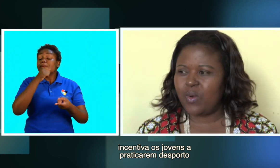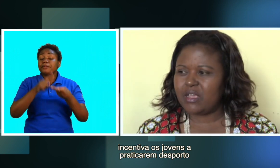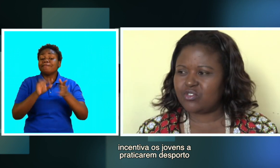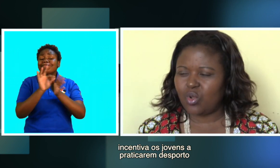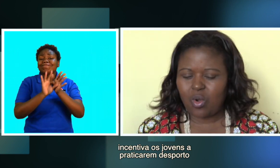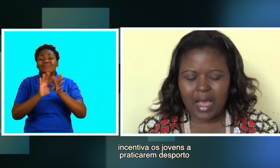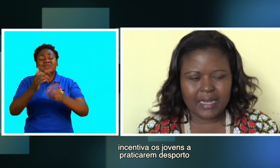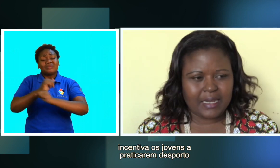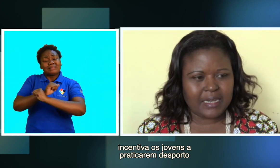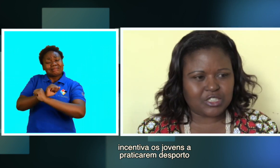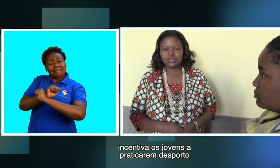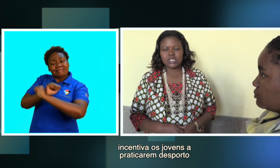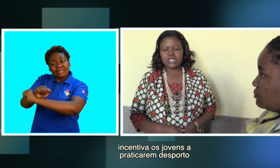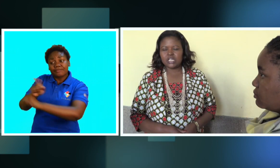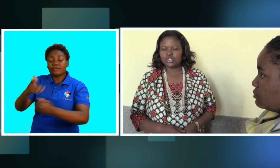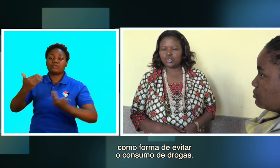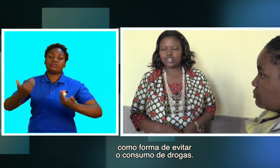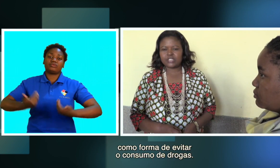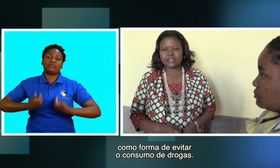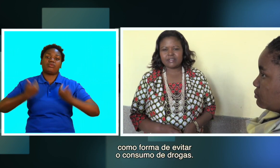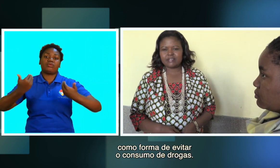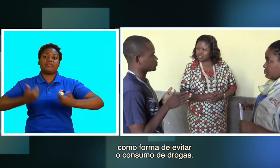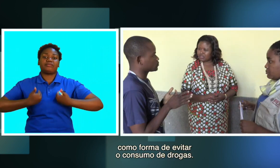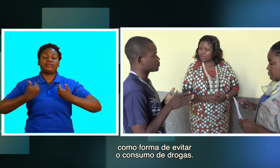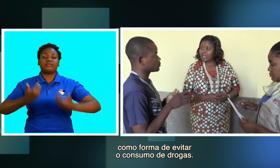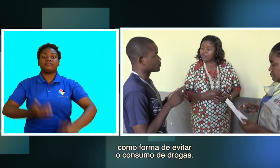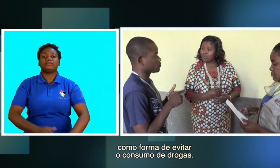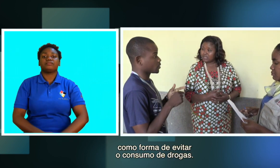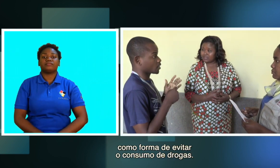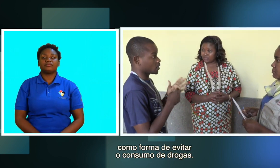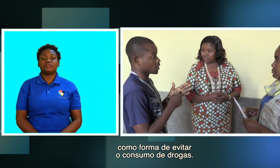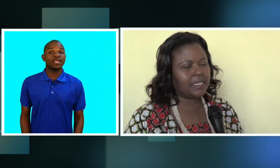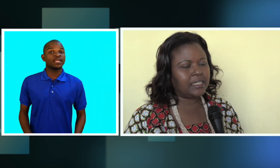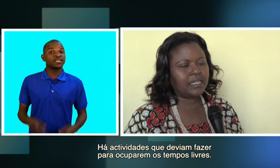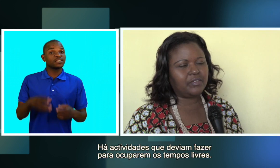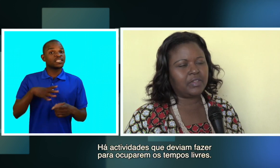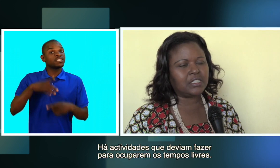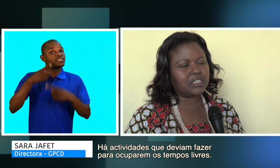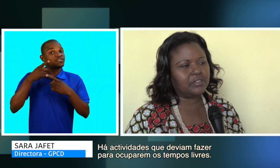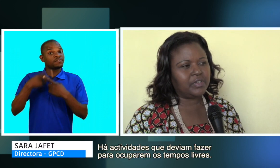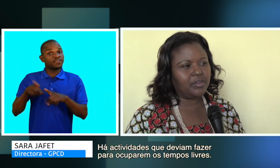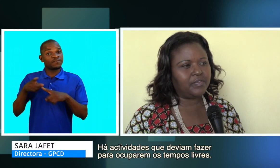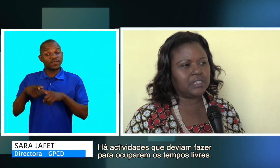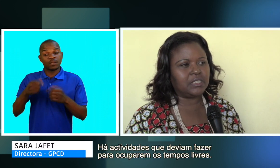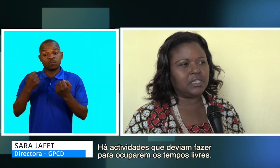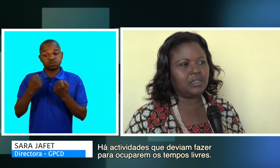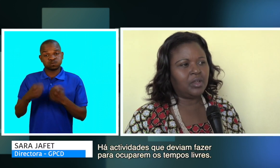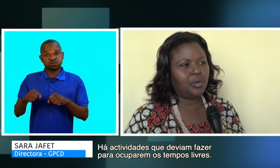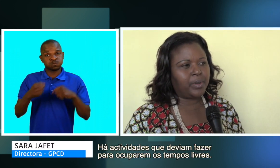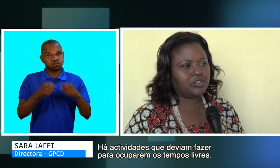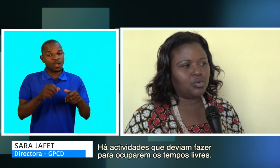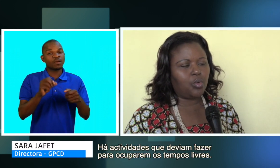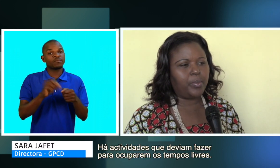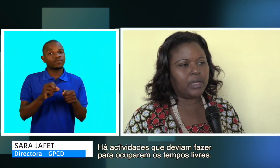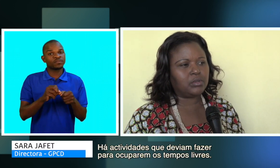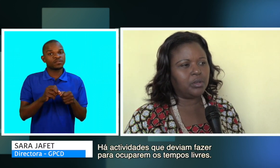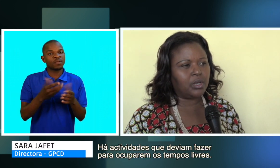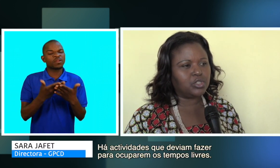jovens a praticarem desporto como forma de evitar o consumo de drogas. Ter atividades que deveriam fazer para se ocupar aos